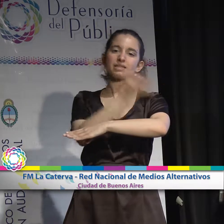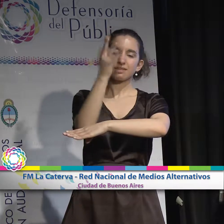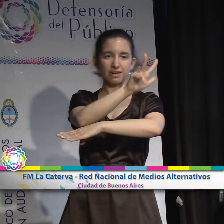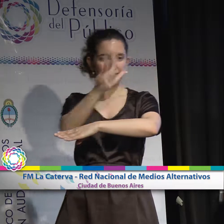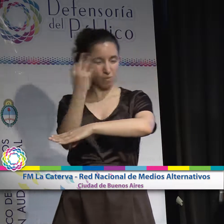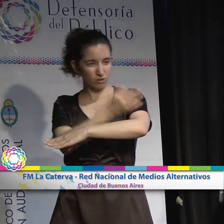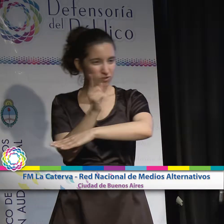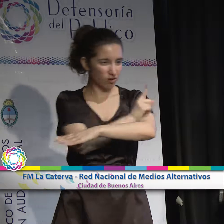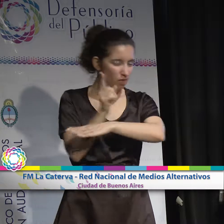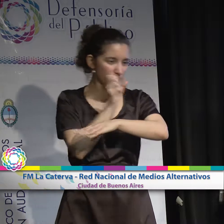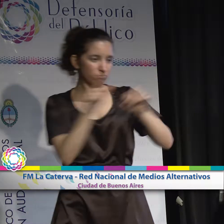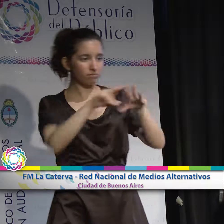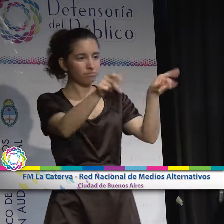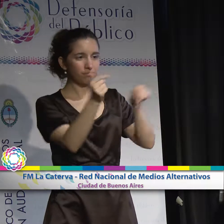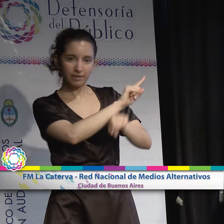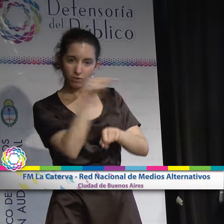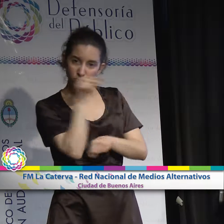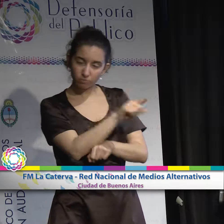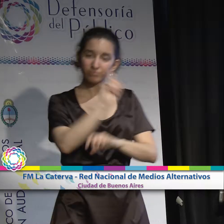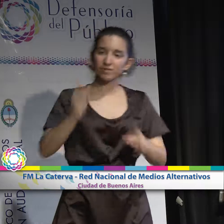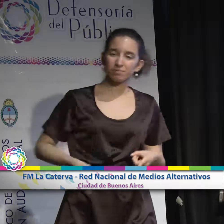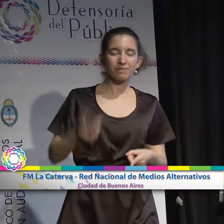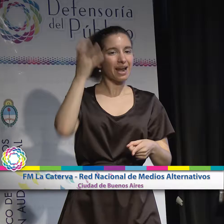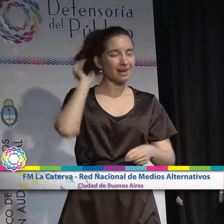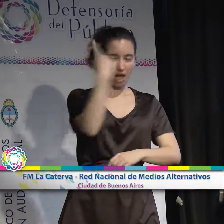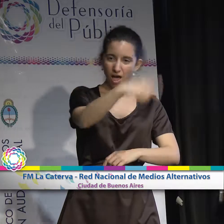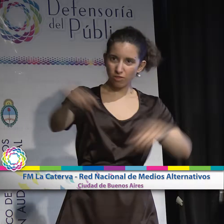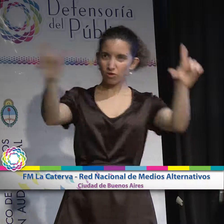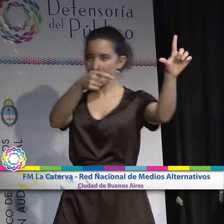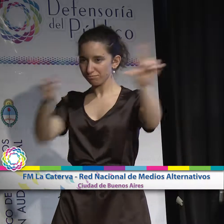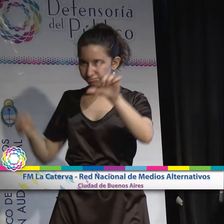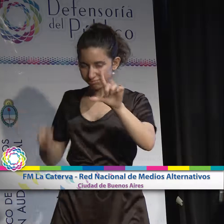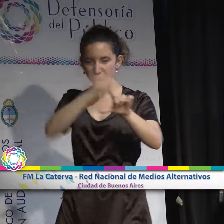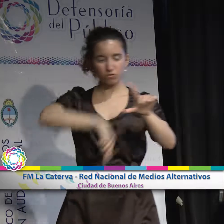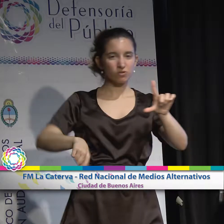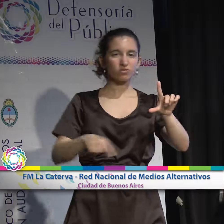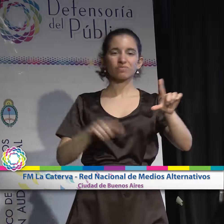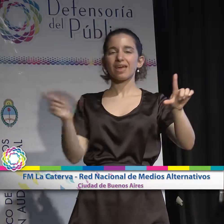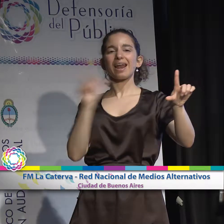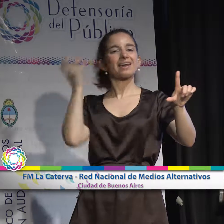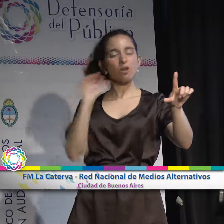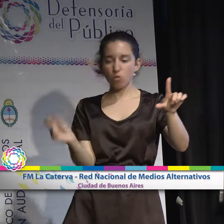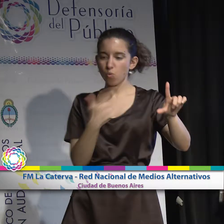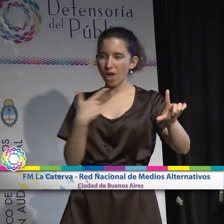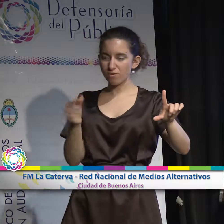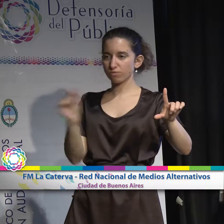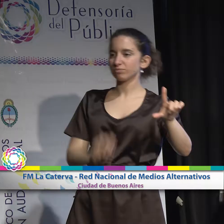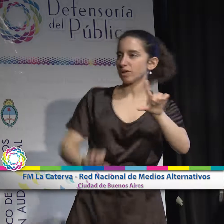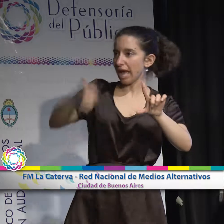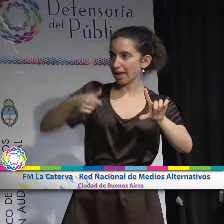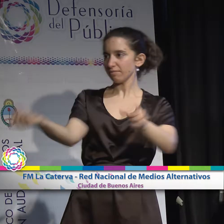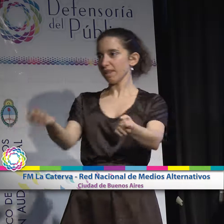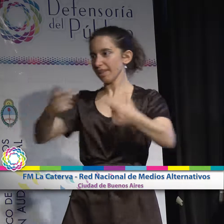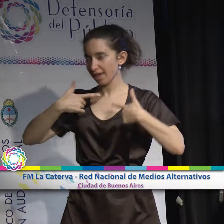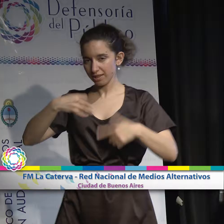obtener licencias, la entrega de licencias a todos los medios que se presentaron a concurso y ganaron y el pago inmediato de los Fomecas del